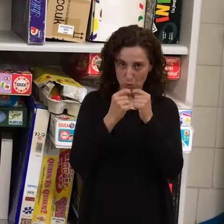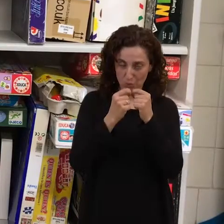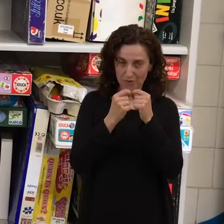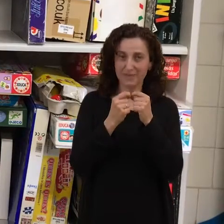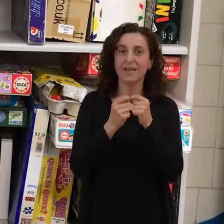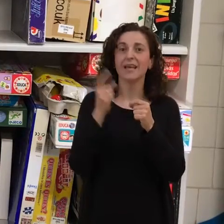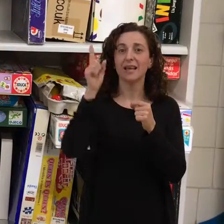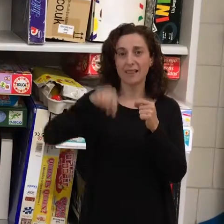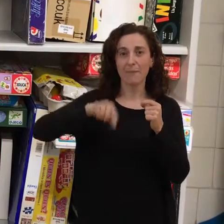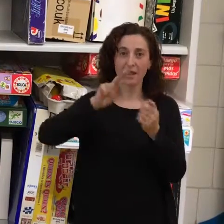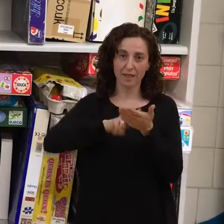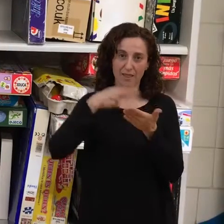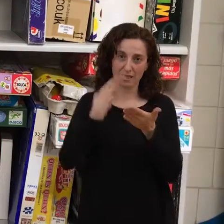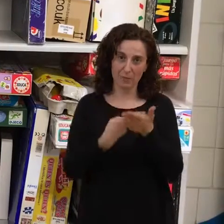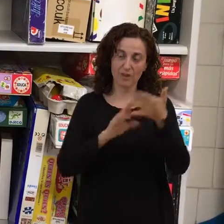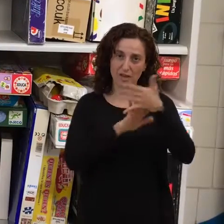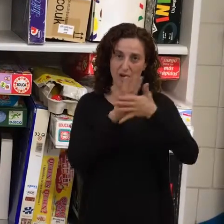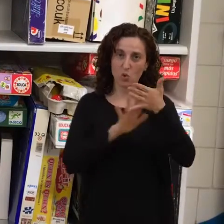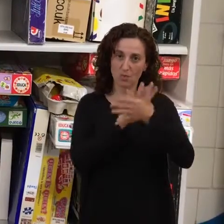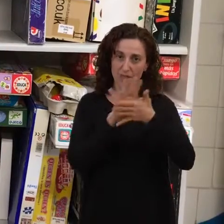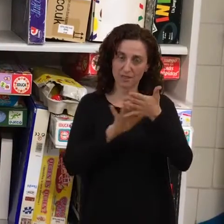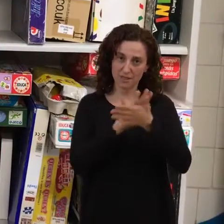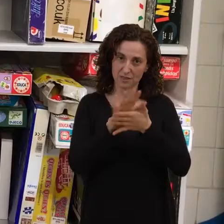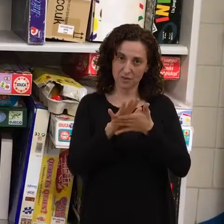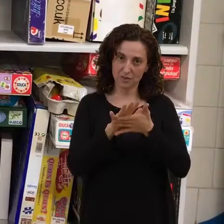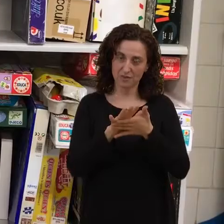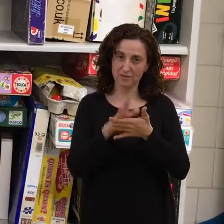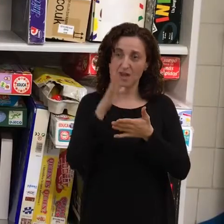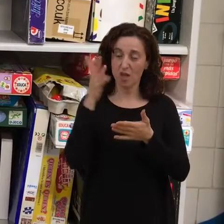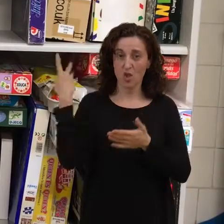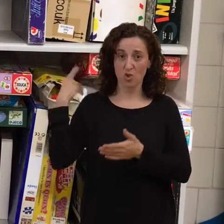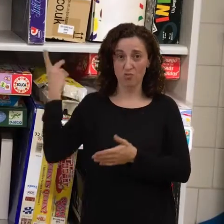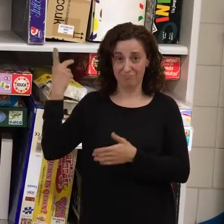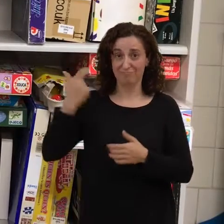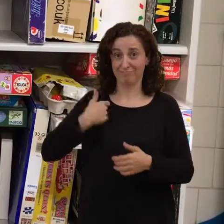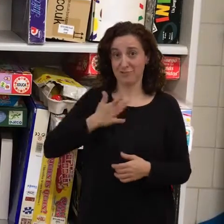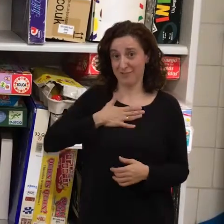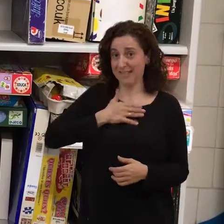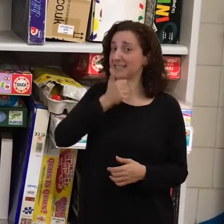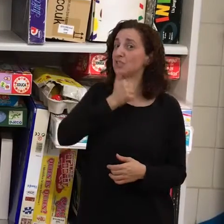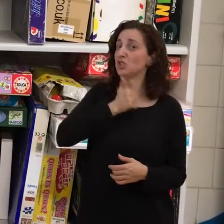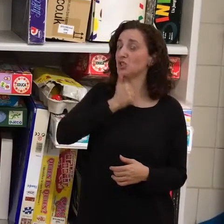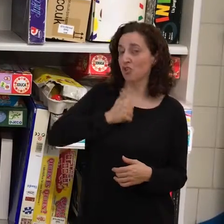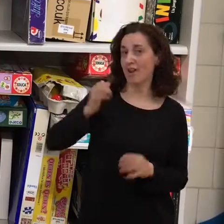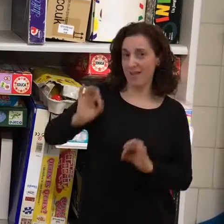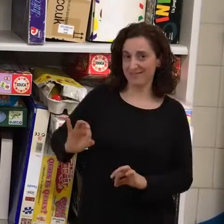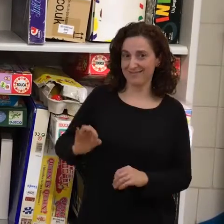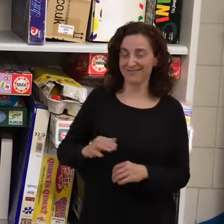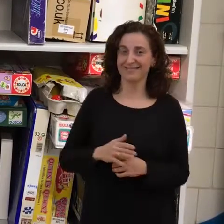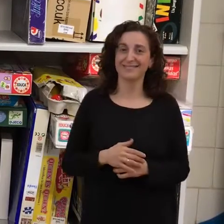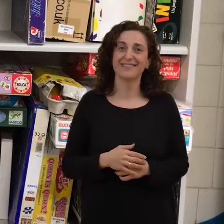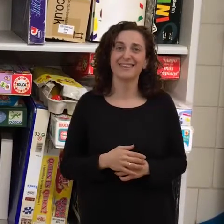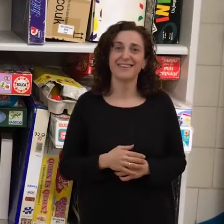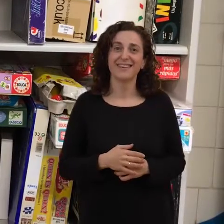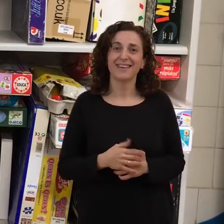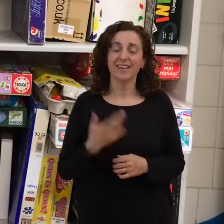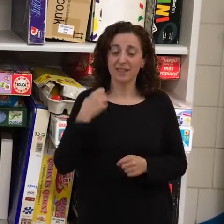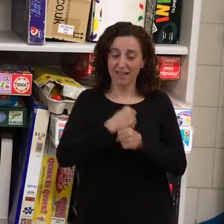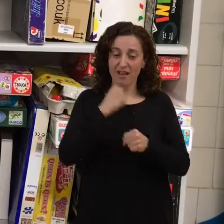intérprete de lengua de signos. Soy de Estonia y trabajo en Aranspur. La